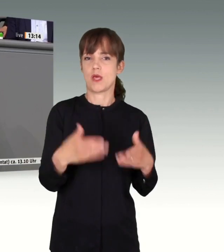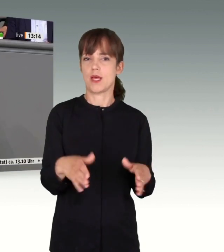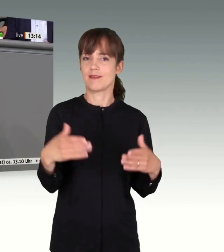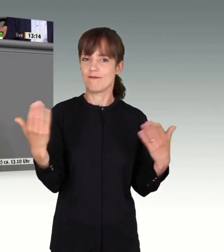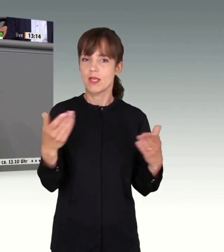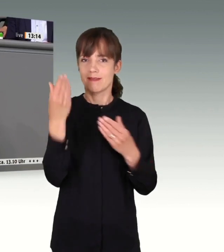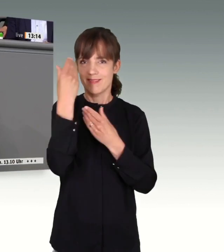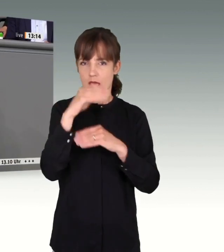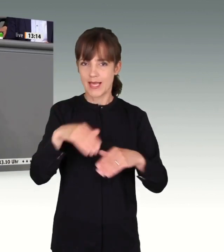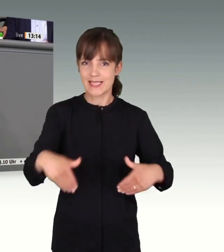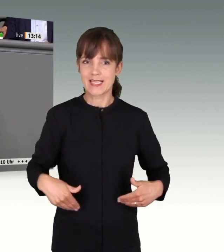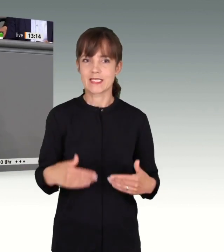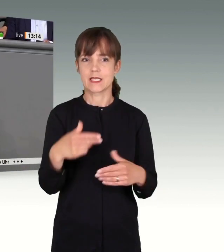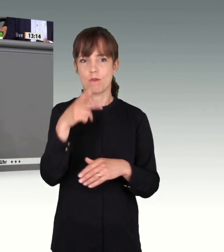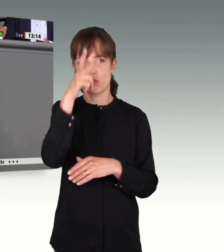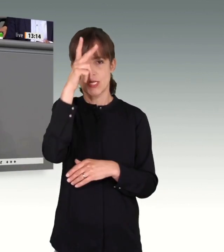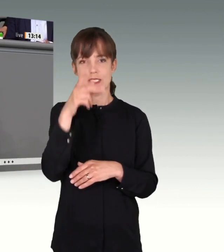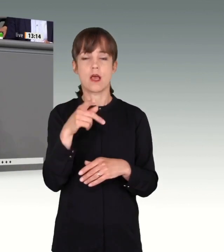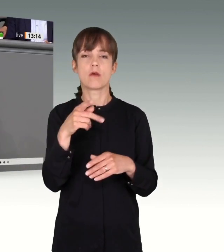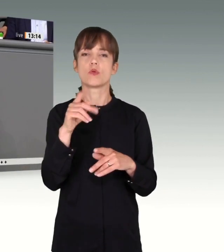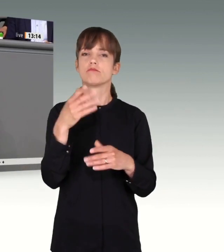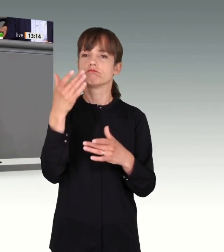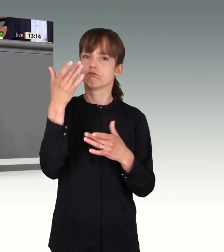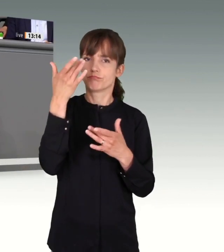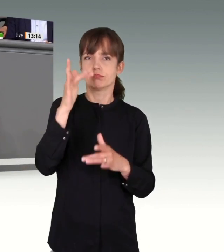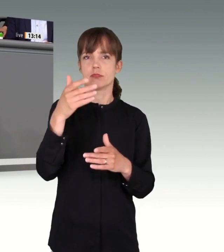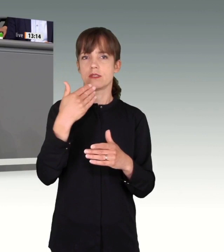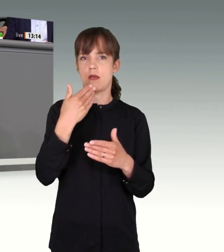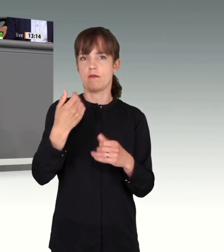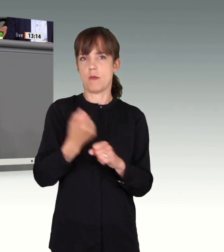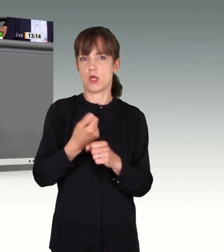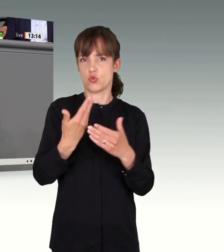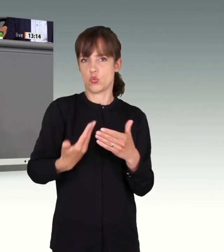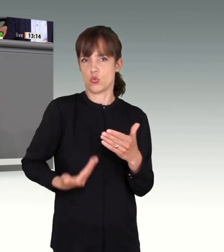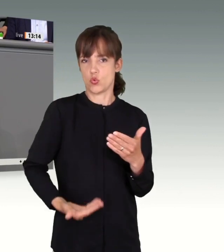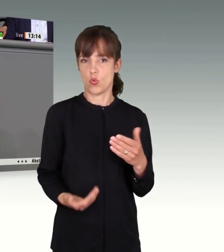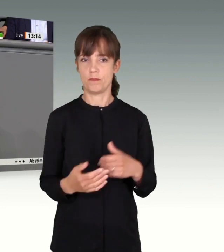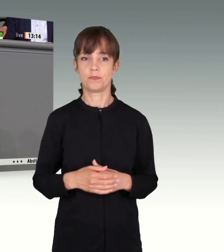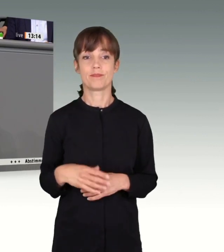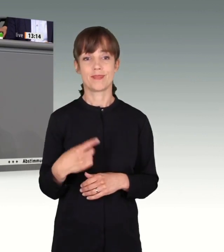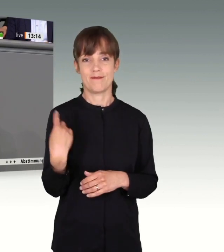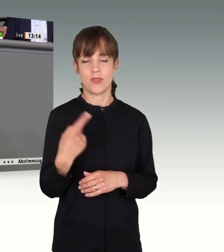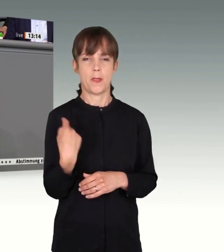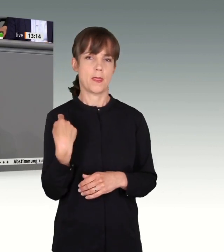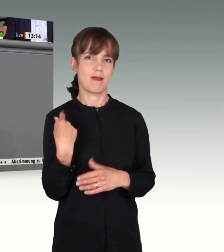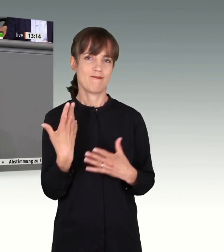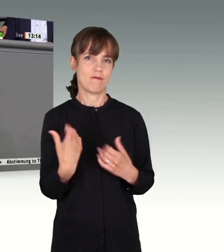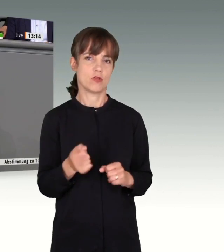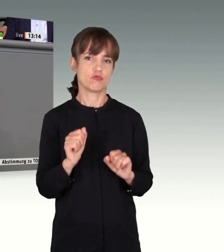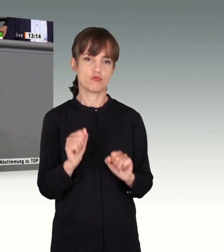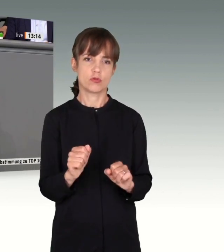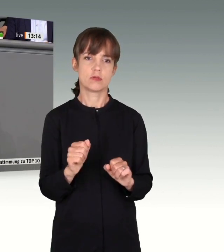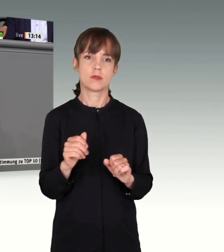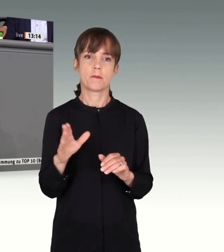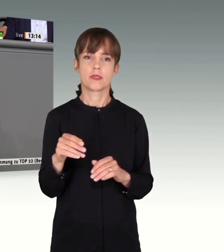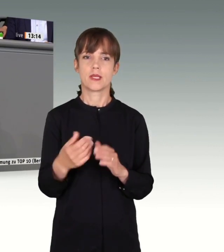den Nachrichtendiensten, den Polizeien zusätzliche Befugnisse zu geben. Wir haben das vor Kurzem beim Verfassungsschutz mit der Quellen